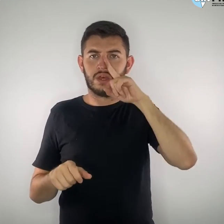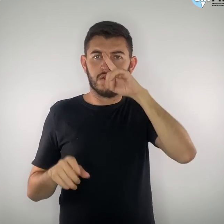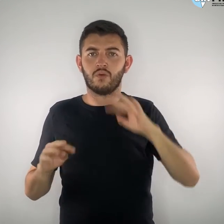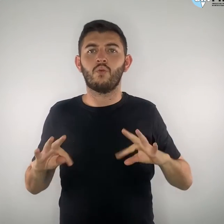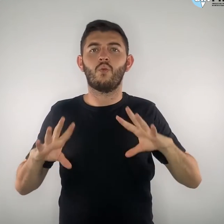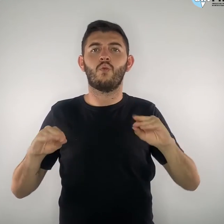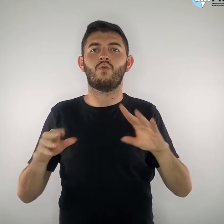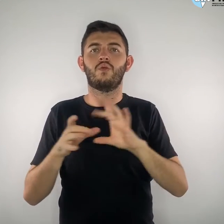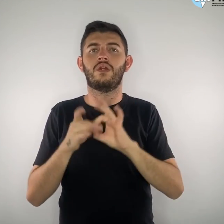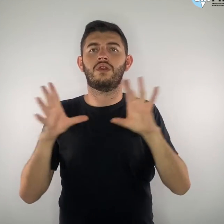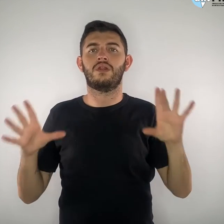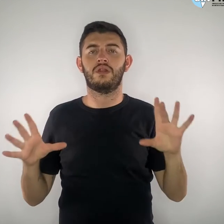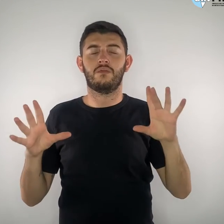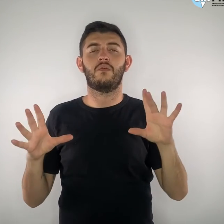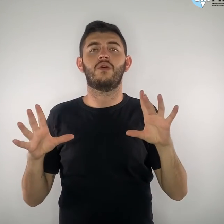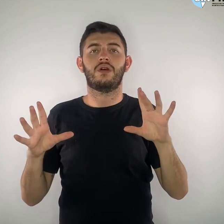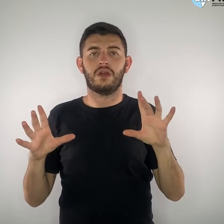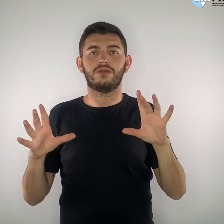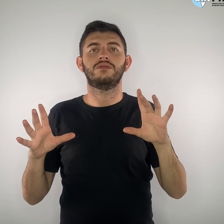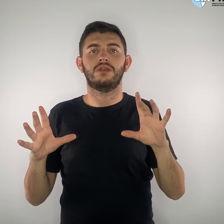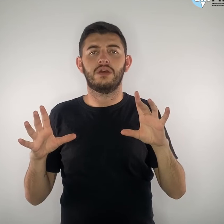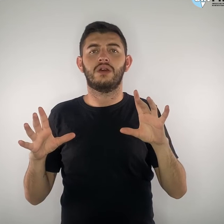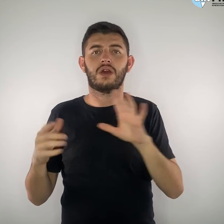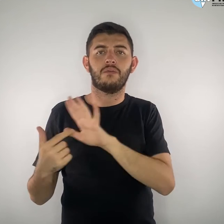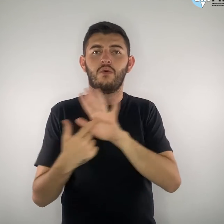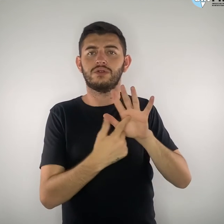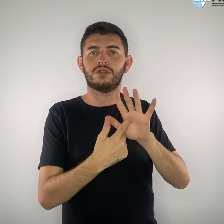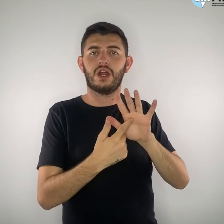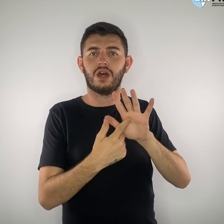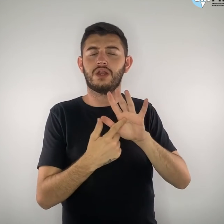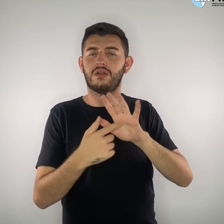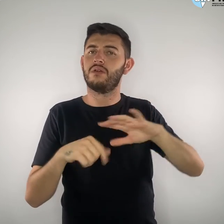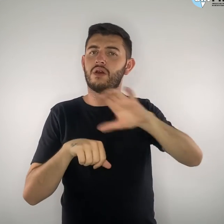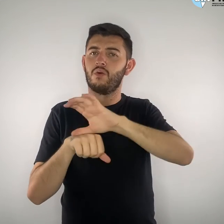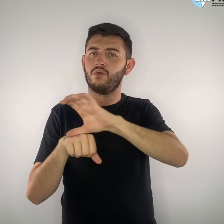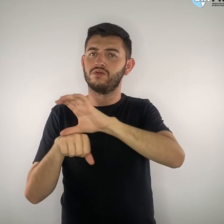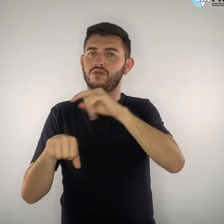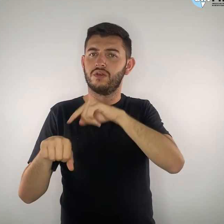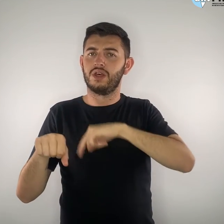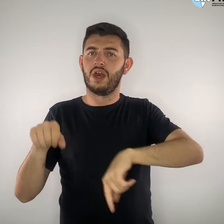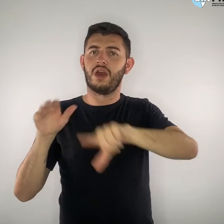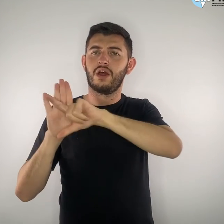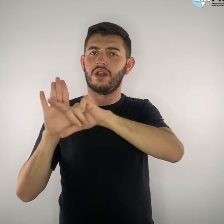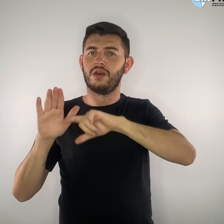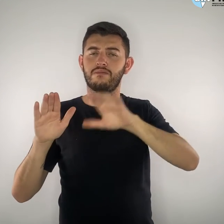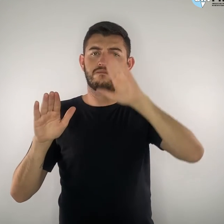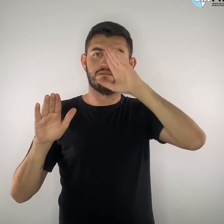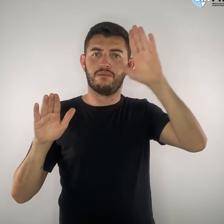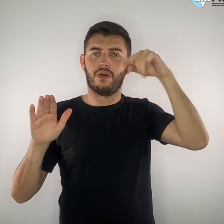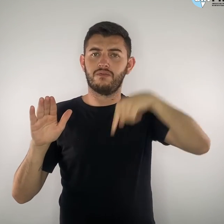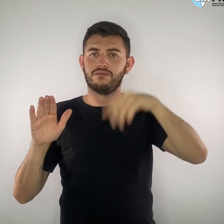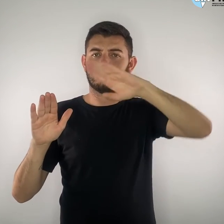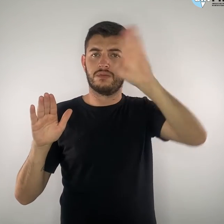democráticas listadas na lei maior do país. Com essa listagem de candidatos